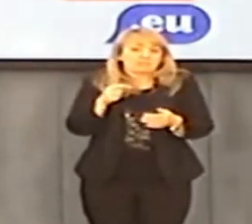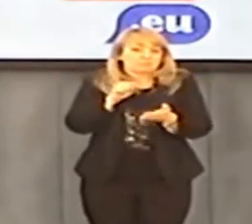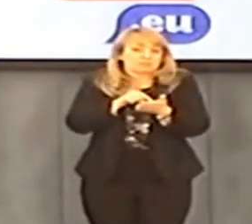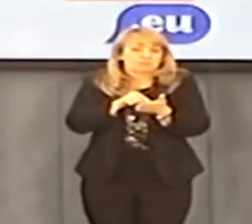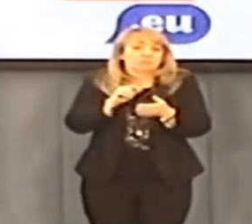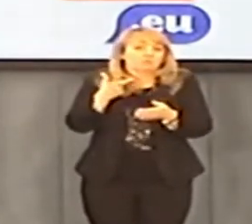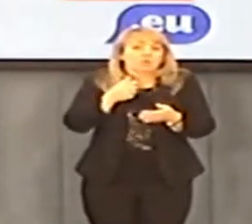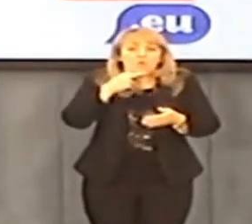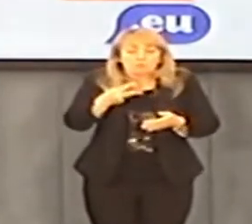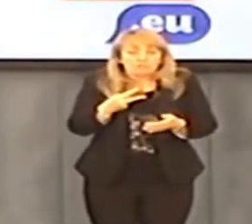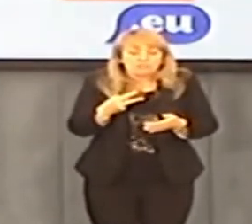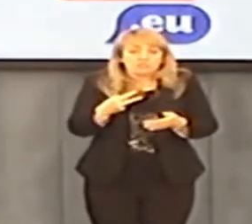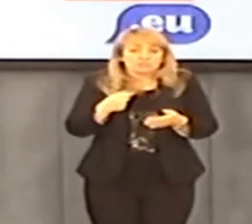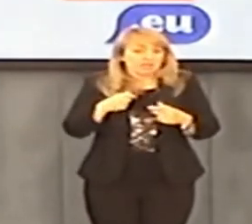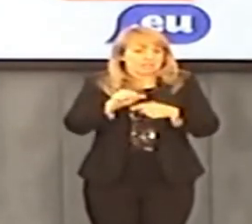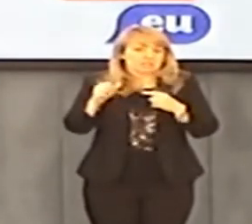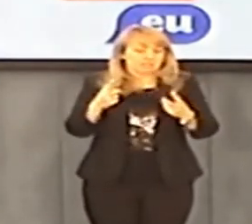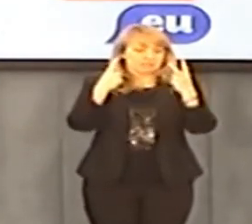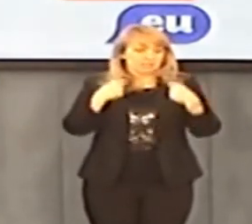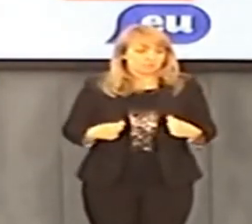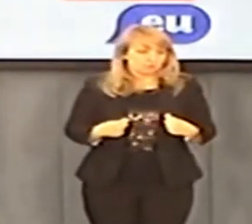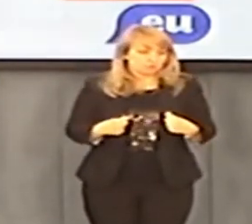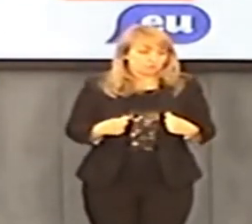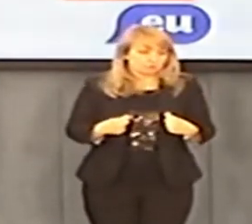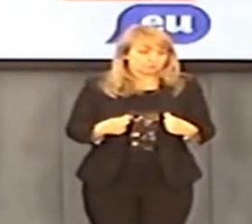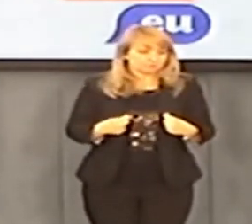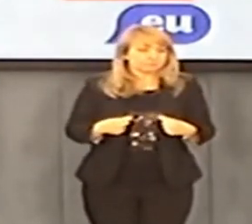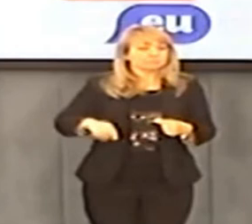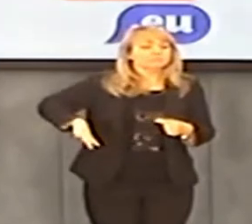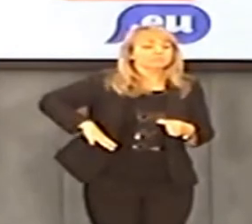tym pytaniem. wiem, czy Ty Raman znasz jakieś szczegóły w tej kwestii.